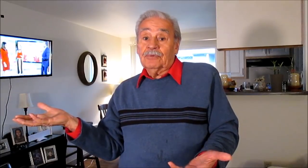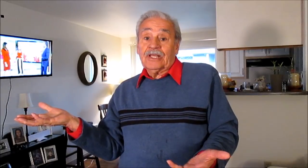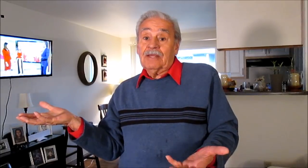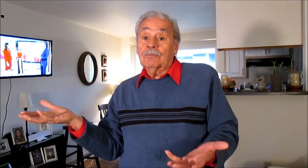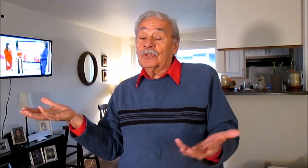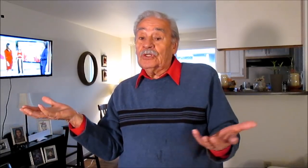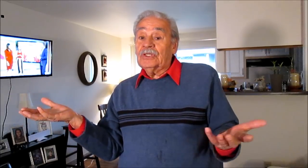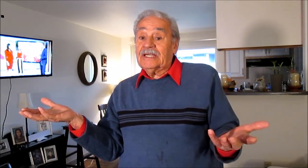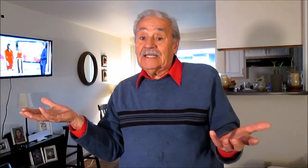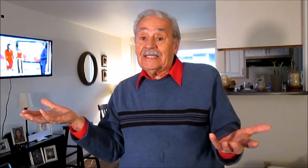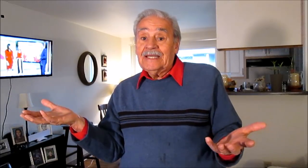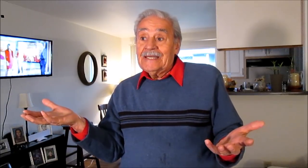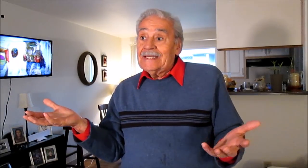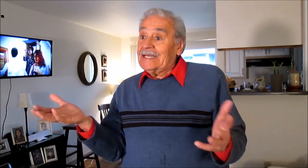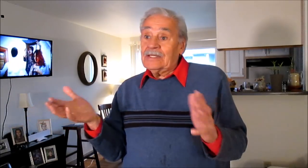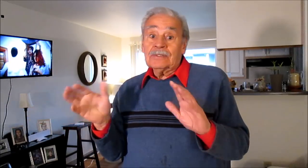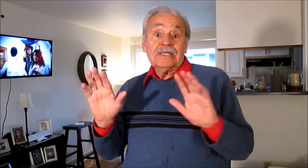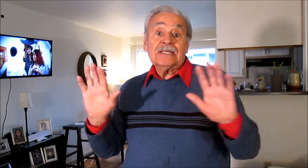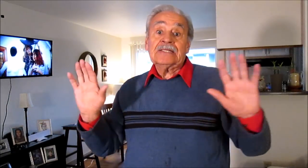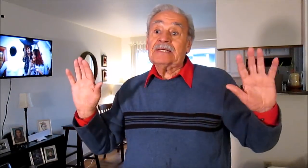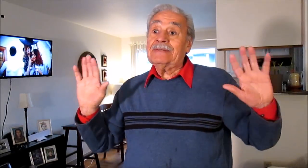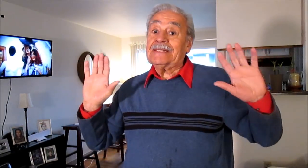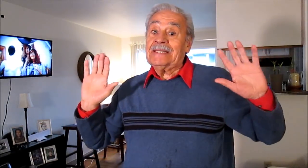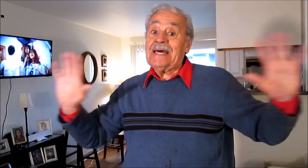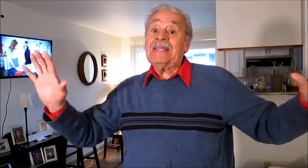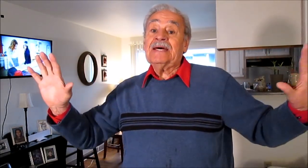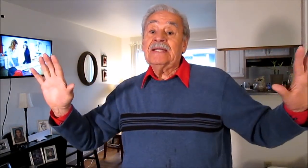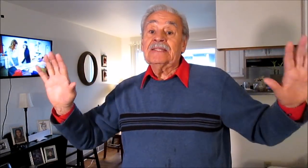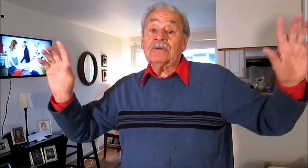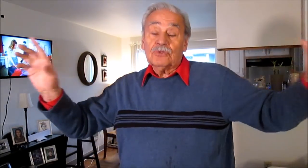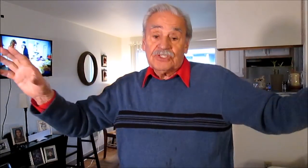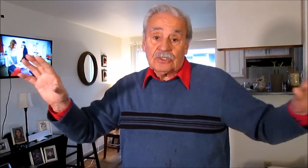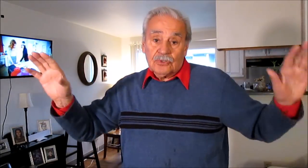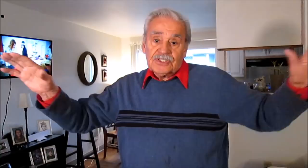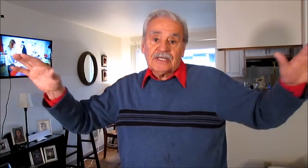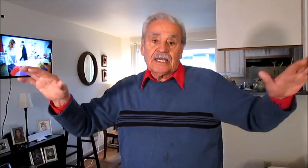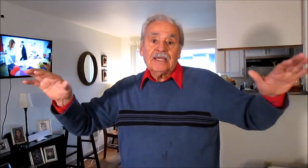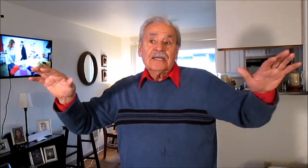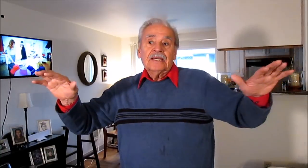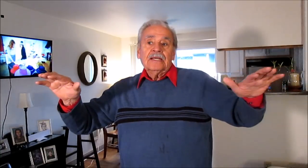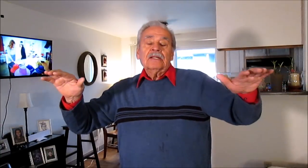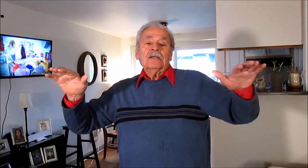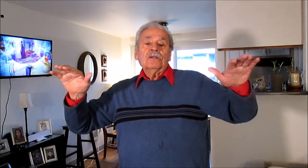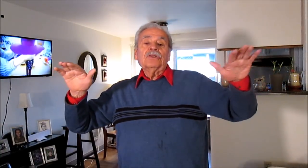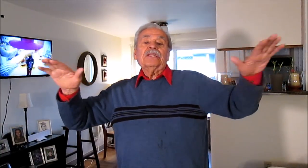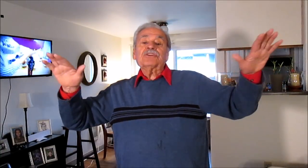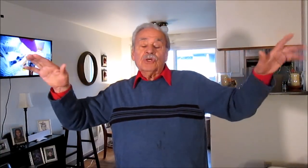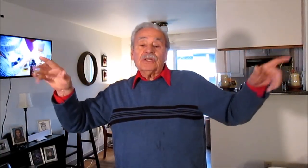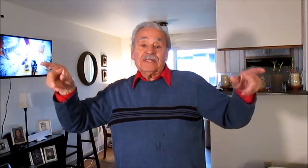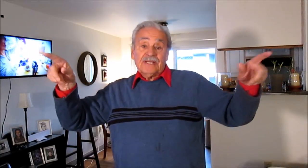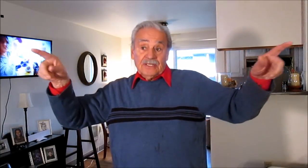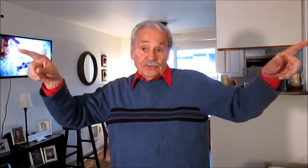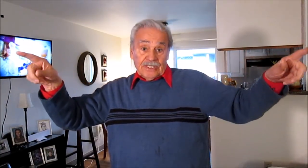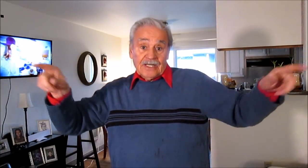porque hay un montón de gente que no quiere saber nada de escuchar cosas que lo direcciones a encontrar